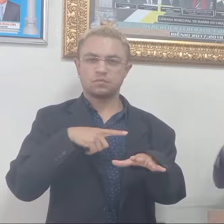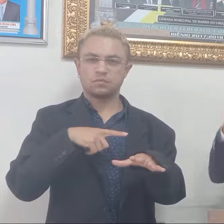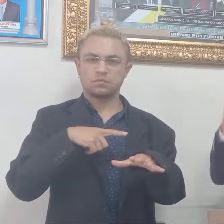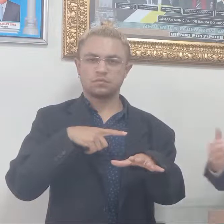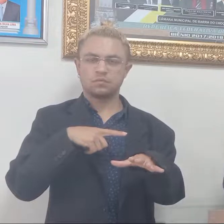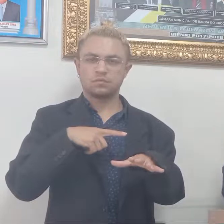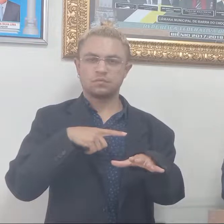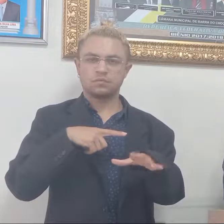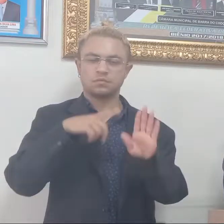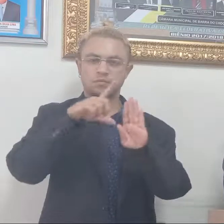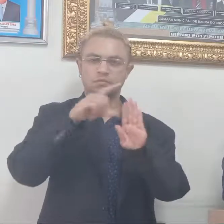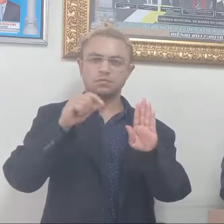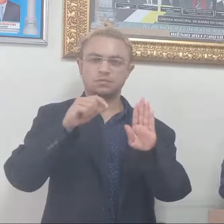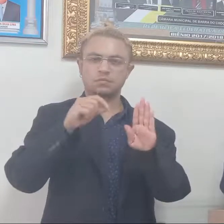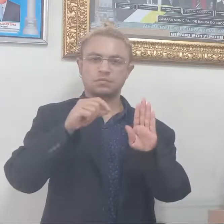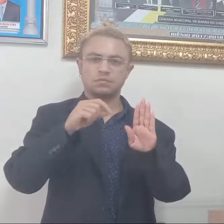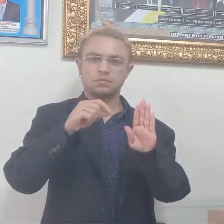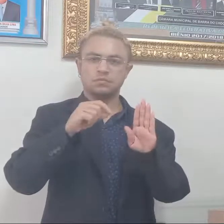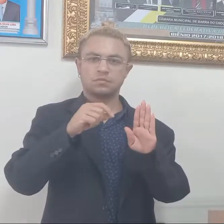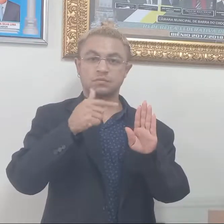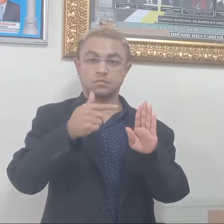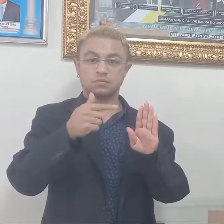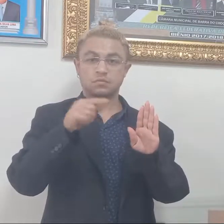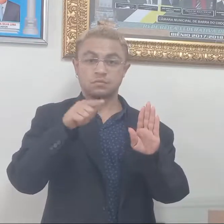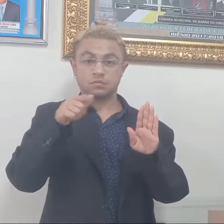11º artigo